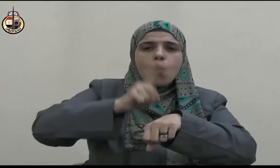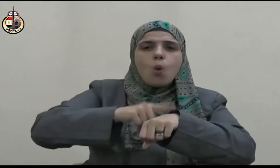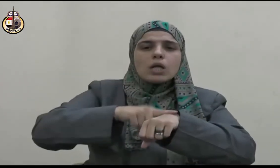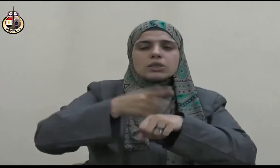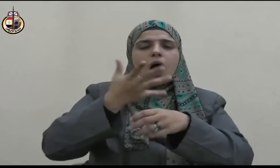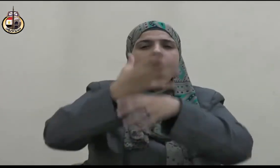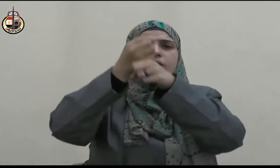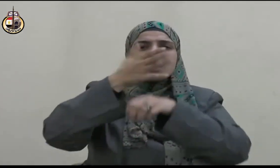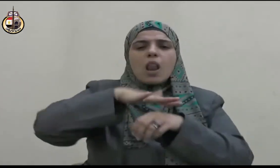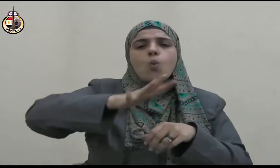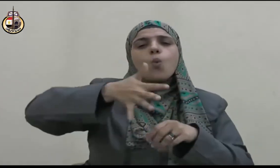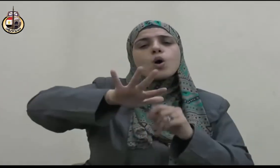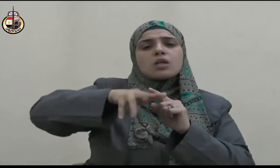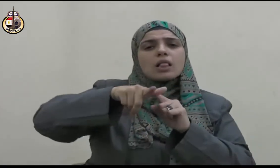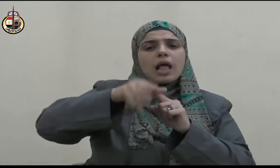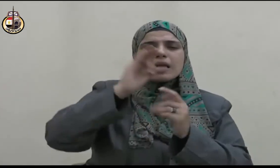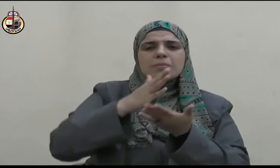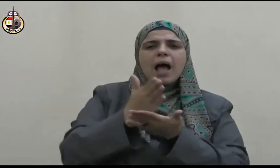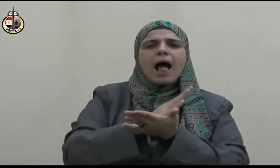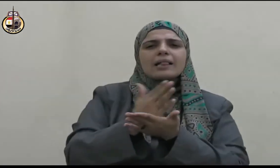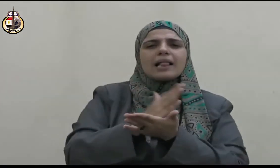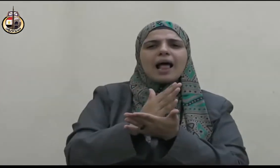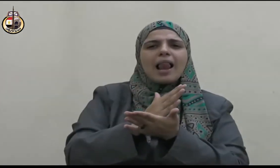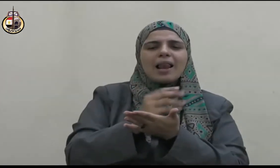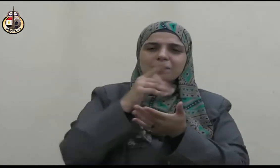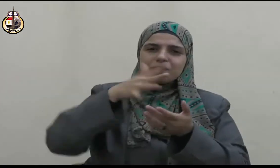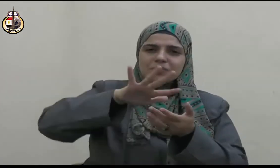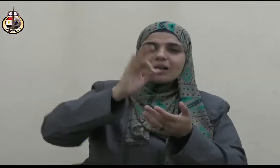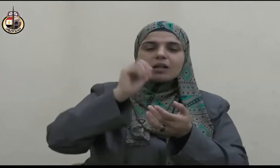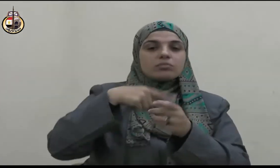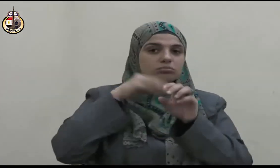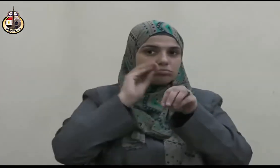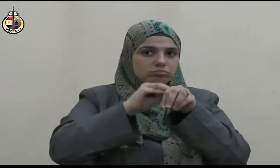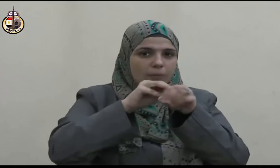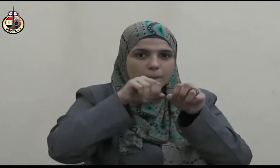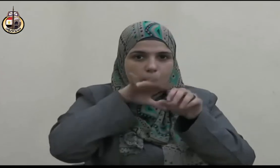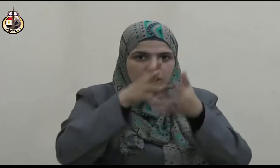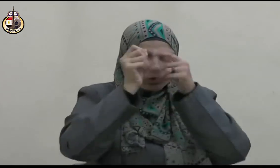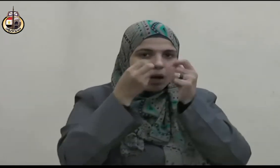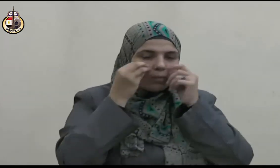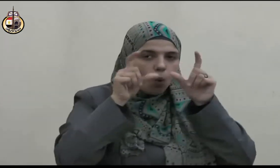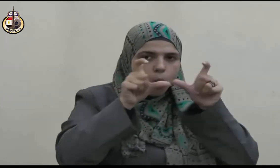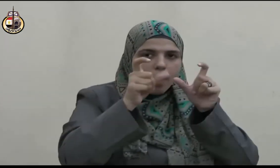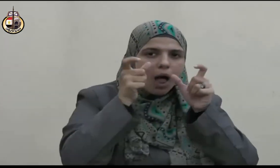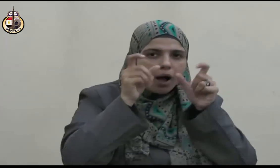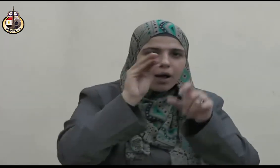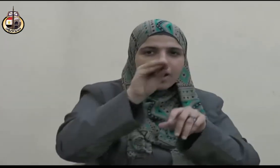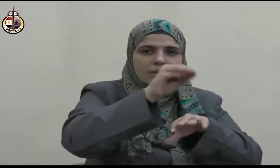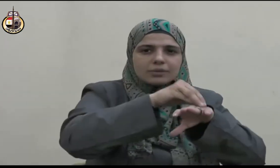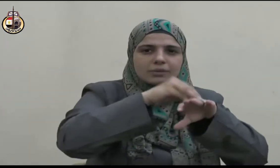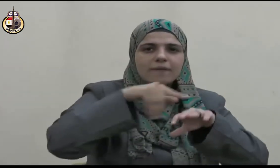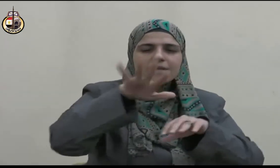كلها تسامح كلها نفع كلها إنسانية كلها